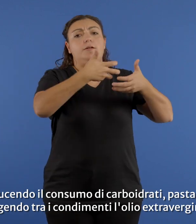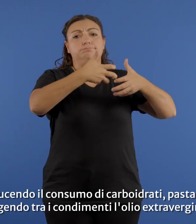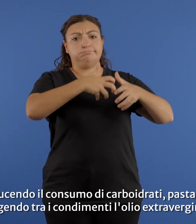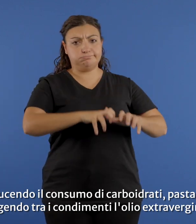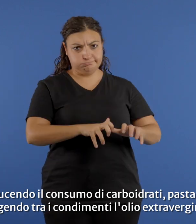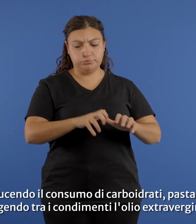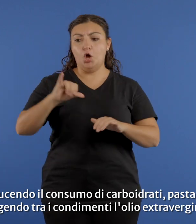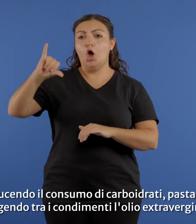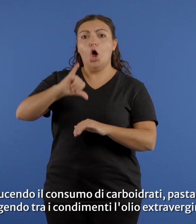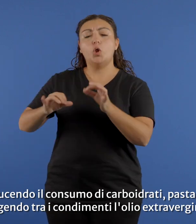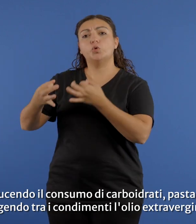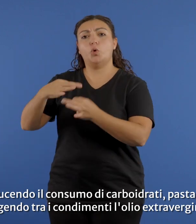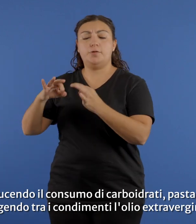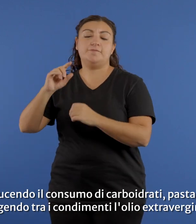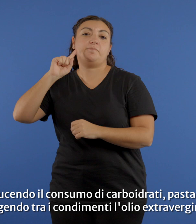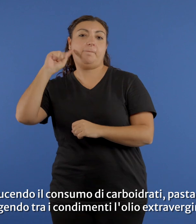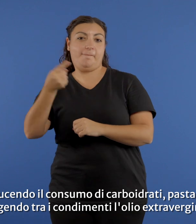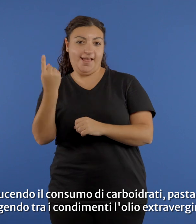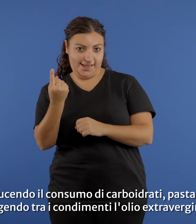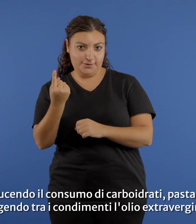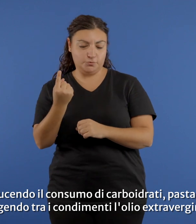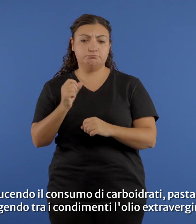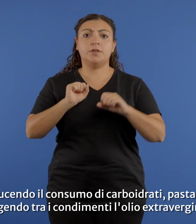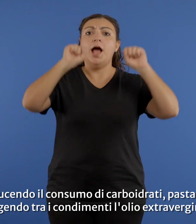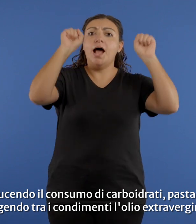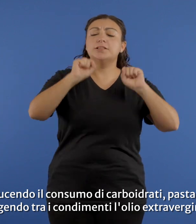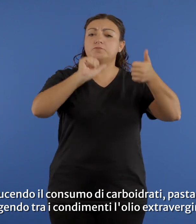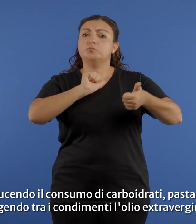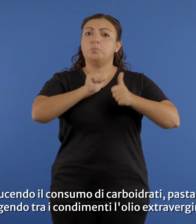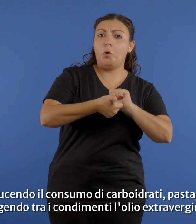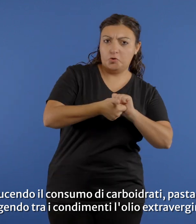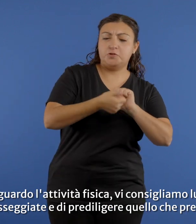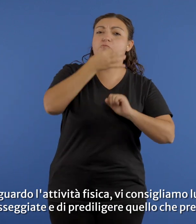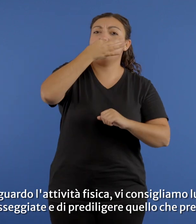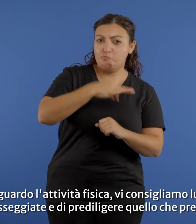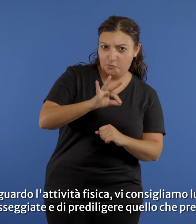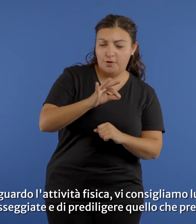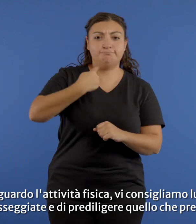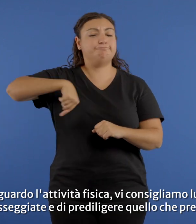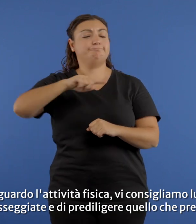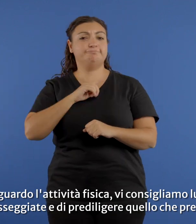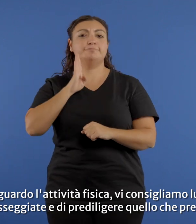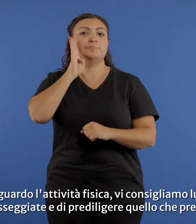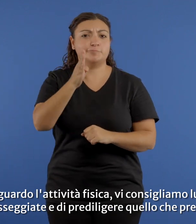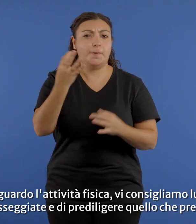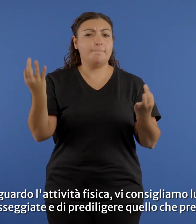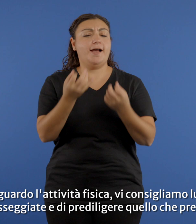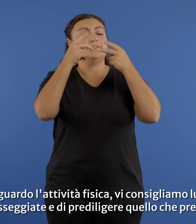carboidrati, pasta, pane, prediligendo tra i condimenti l'olio extravergine di oliva. Riguardo l'attività fisica vi consigliamo